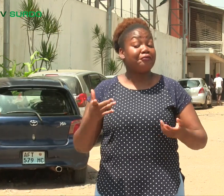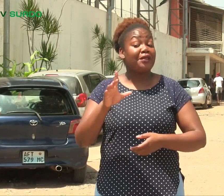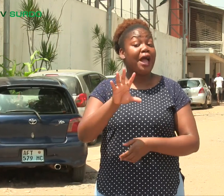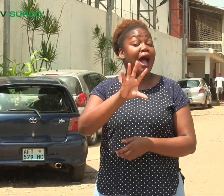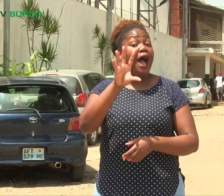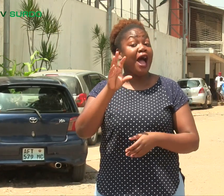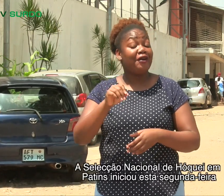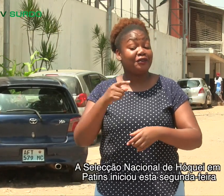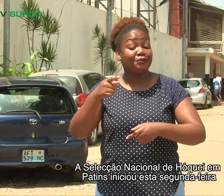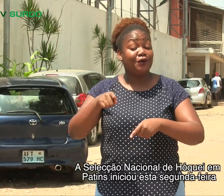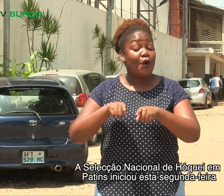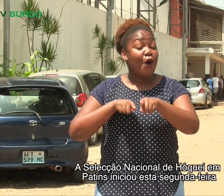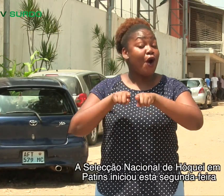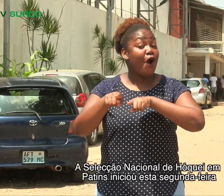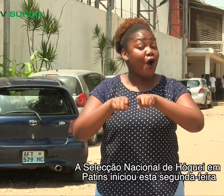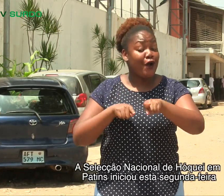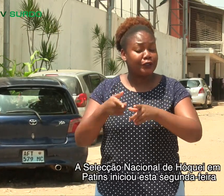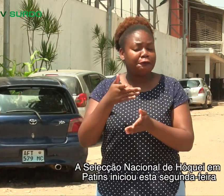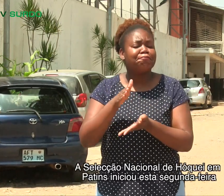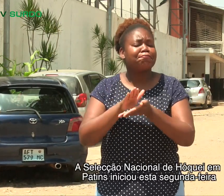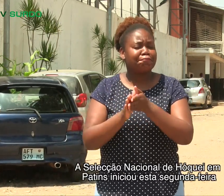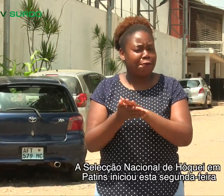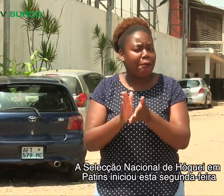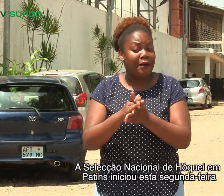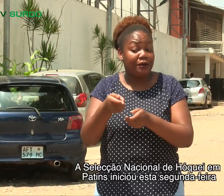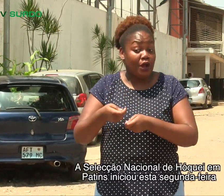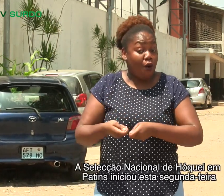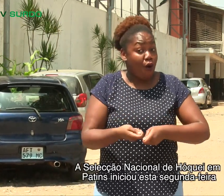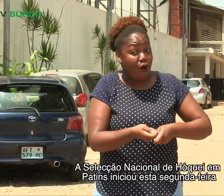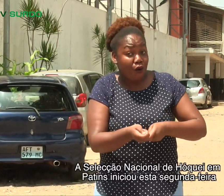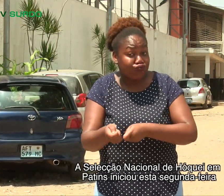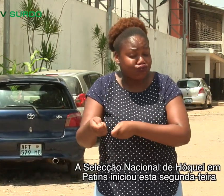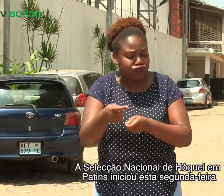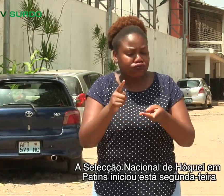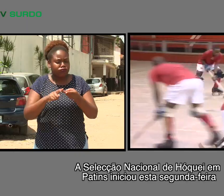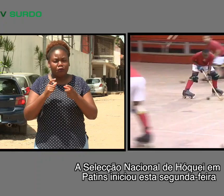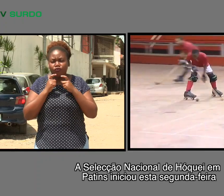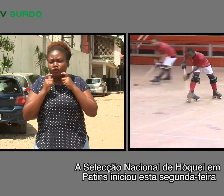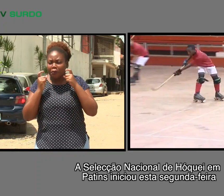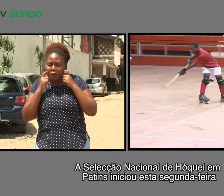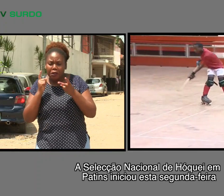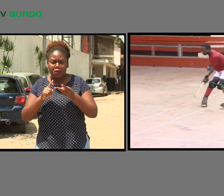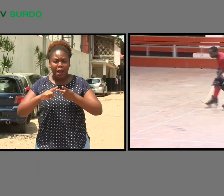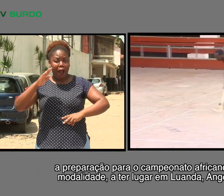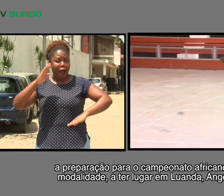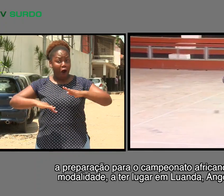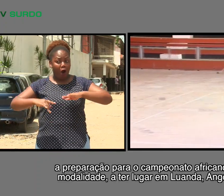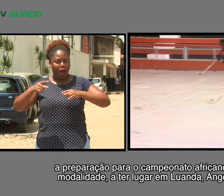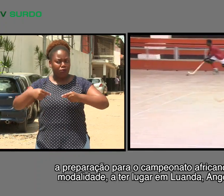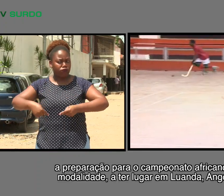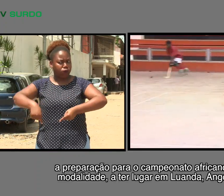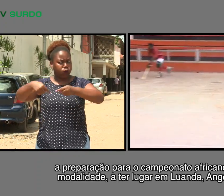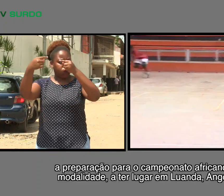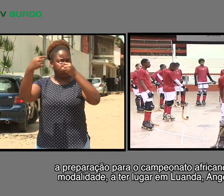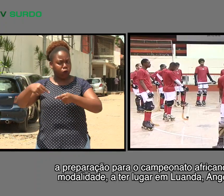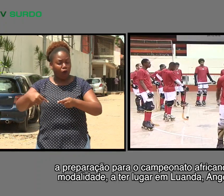A seleção nacional de hóquei em patins iniciou esta segunda-feira a preparação para o